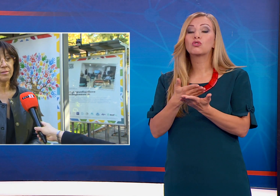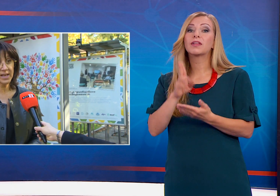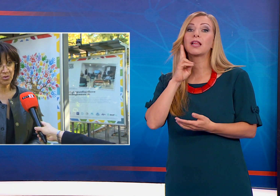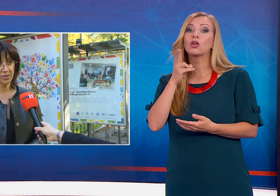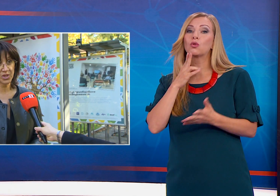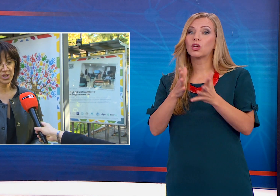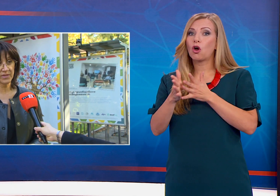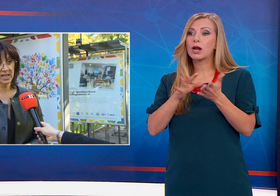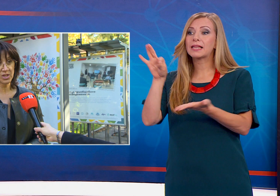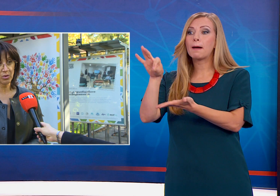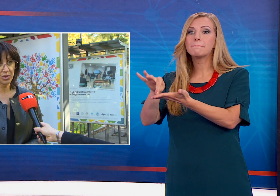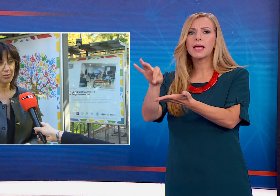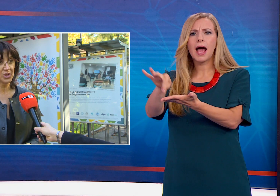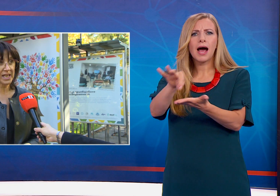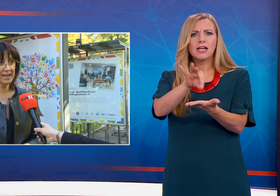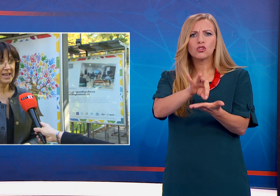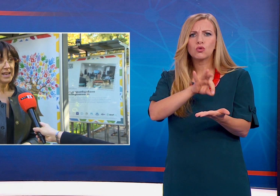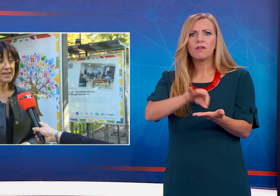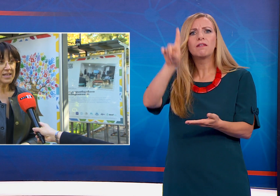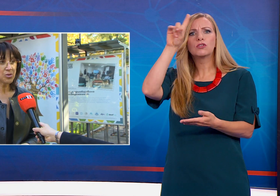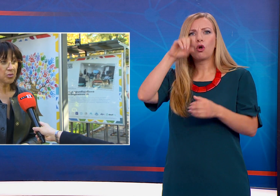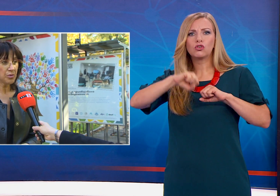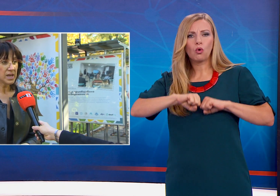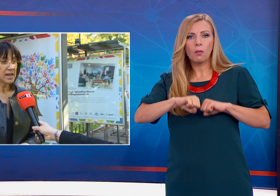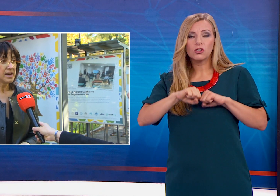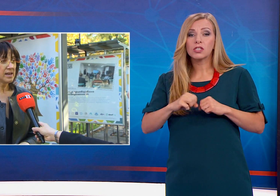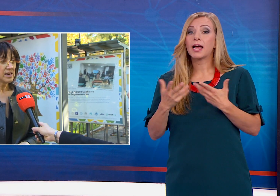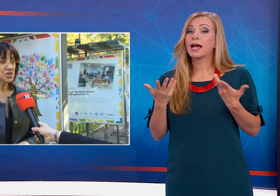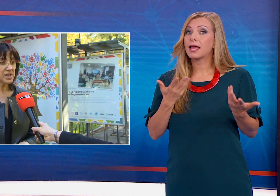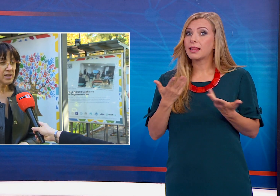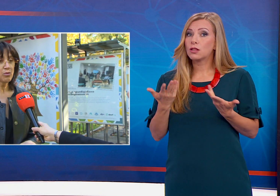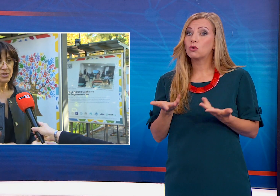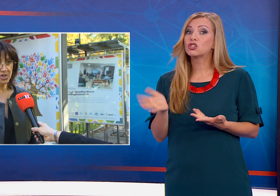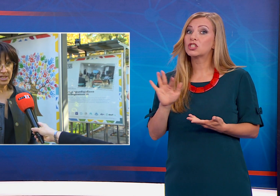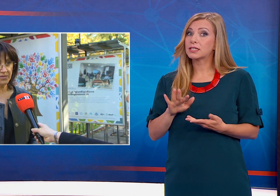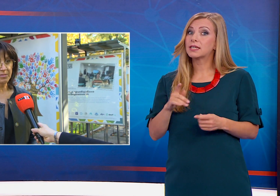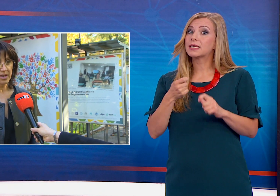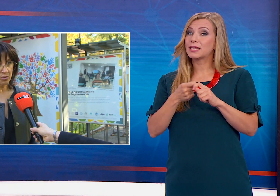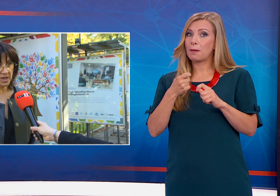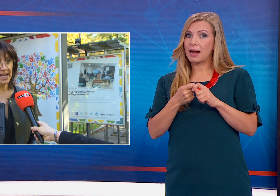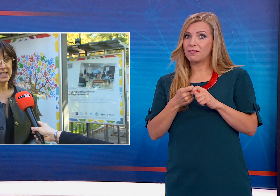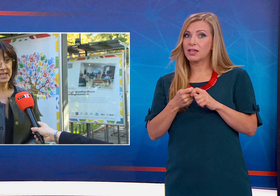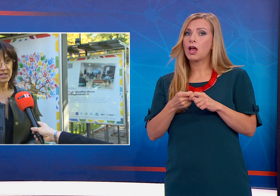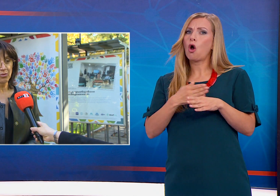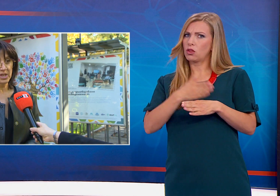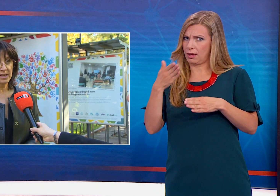място във всички звена на Столична община, където ще осъществиме от края на тази година